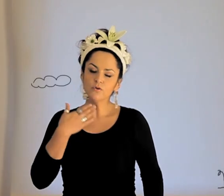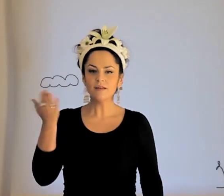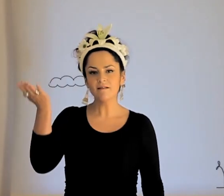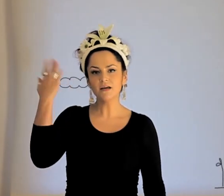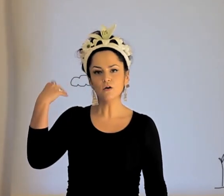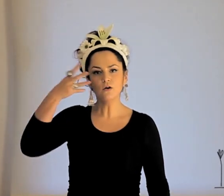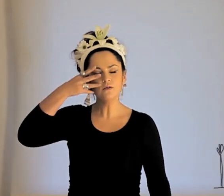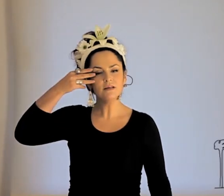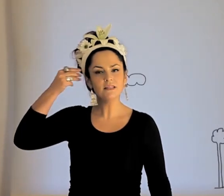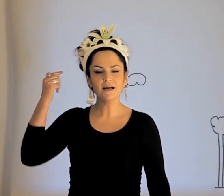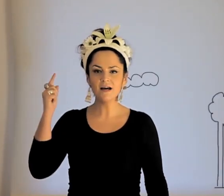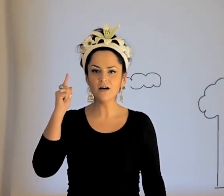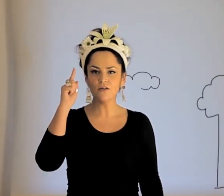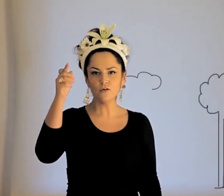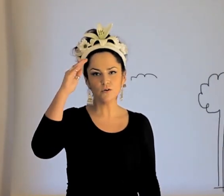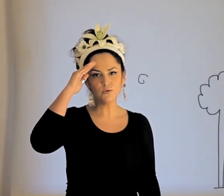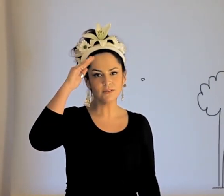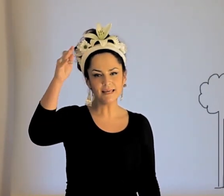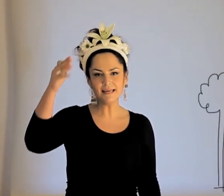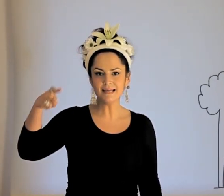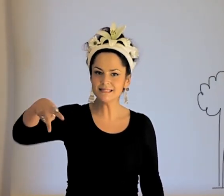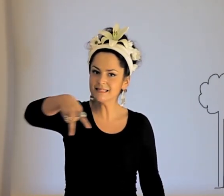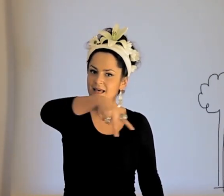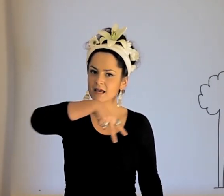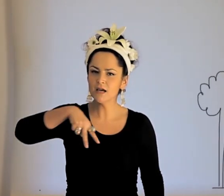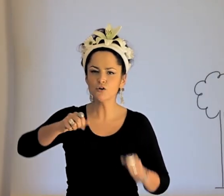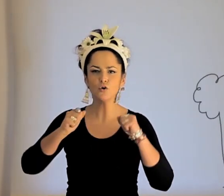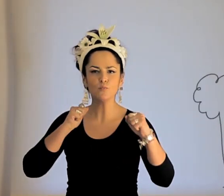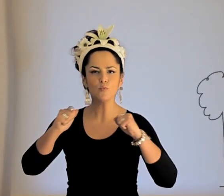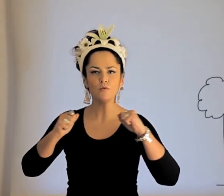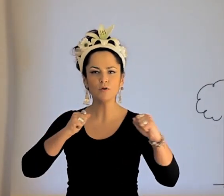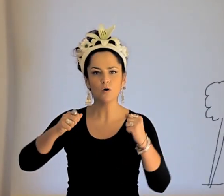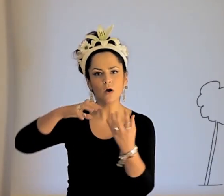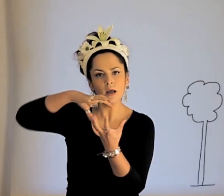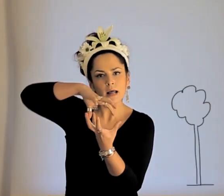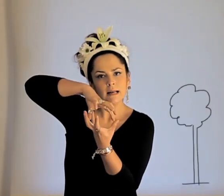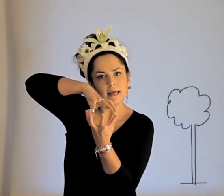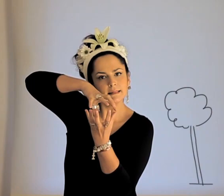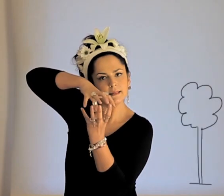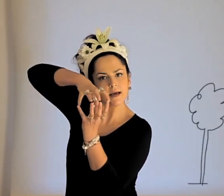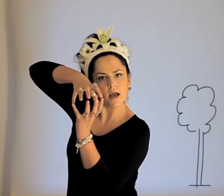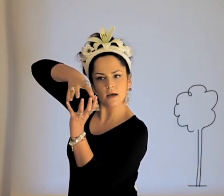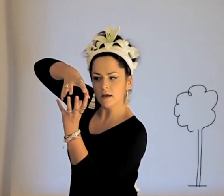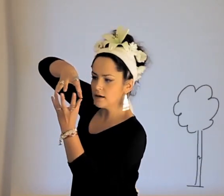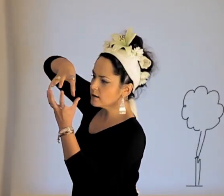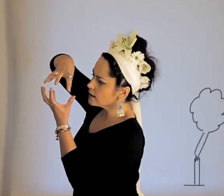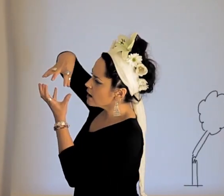gusta haber olvidado que un día se nos movió la tierra